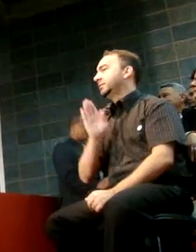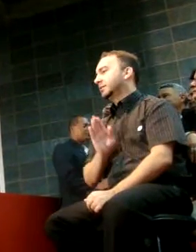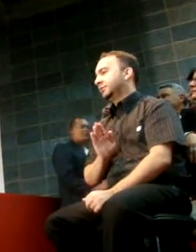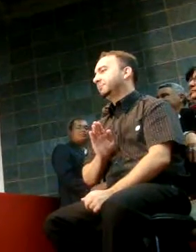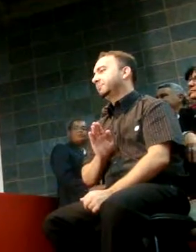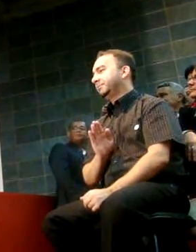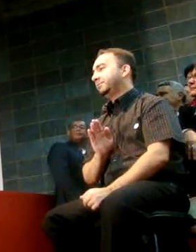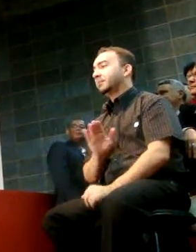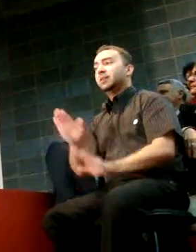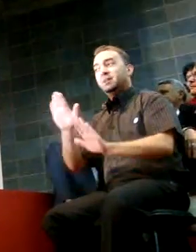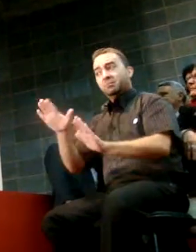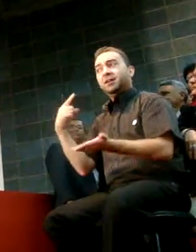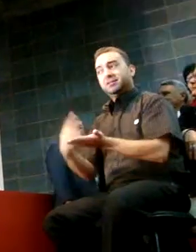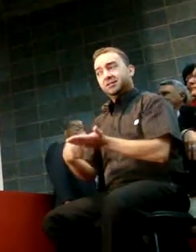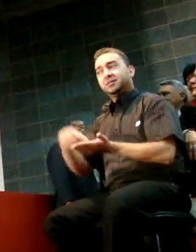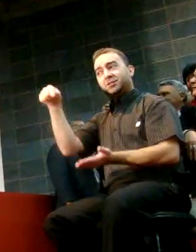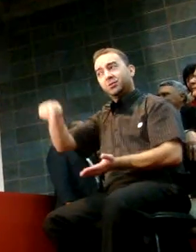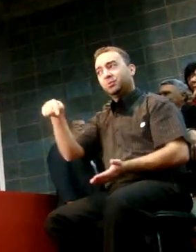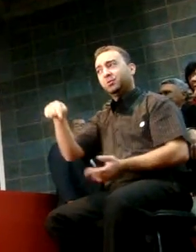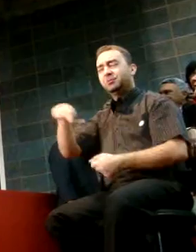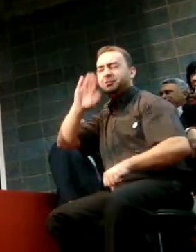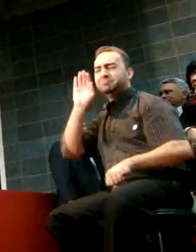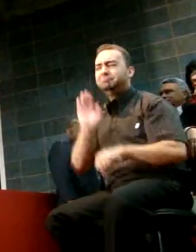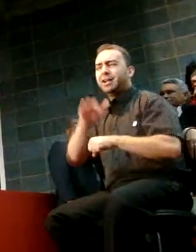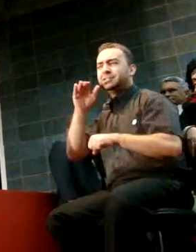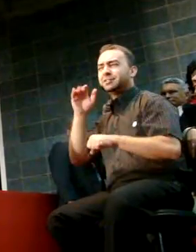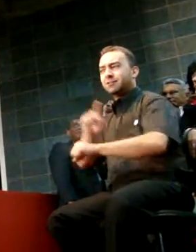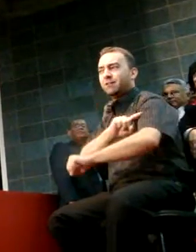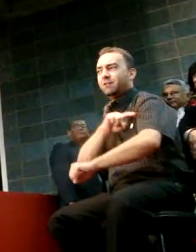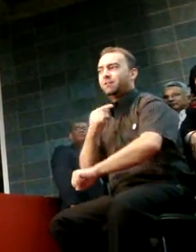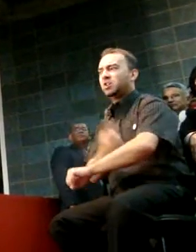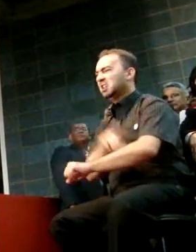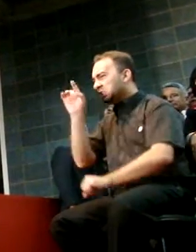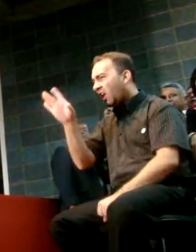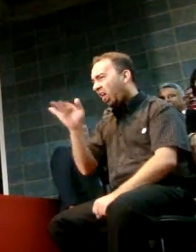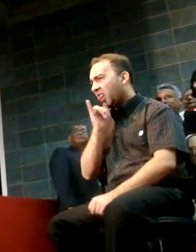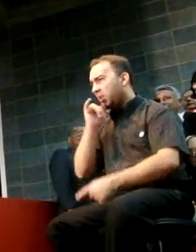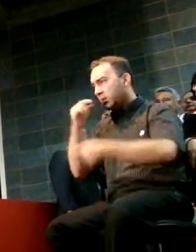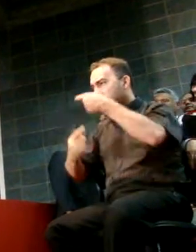Mas é um compromisso que vai além de um compromisso político.